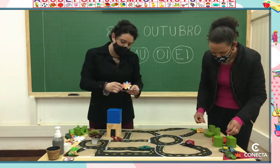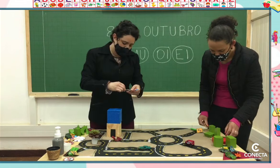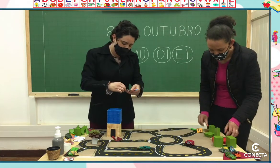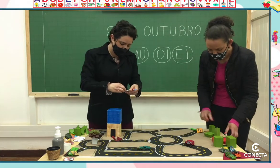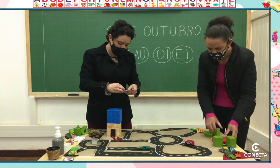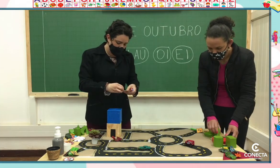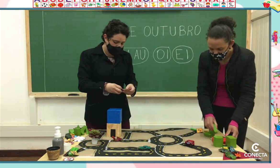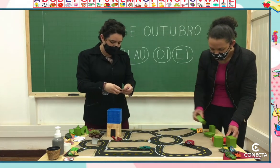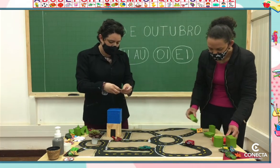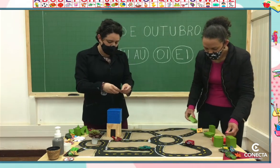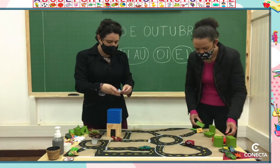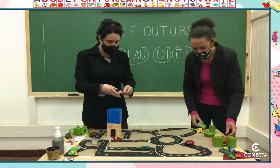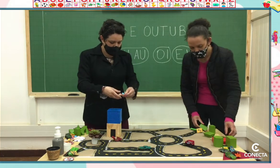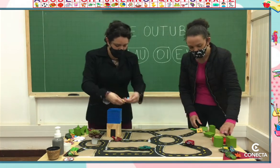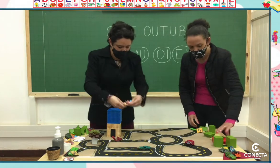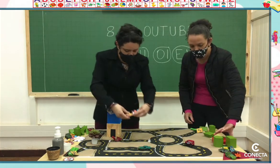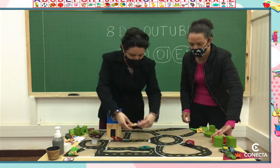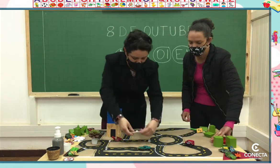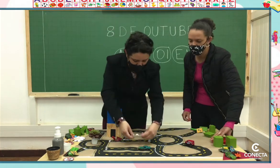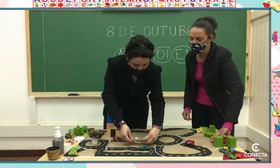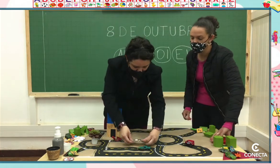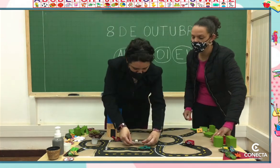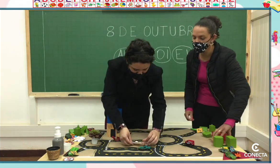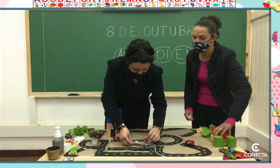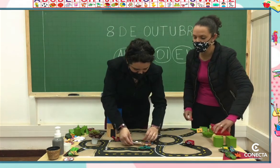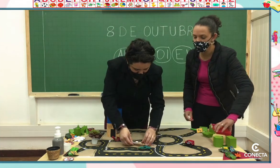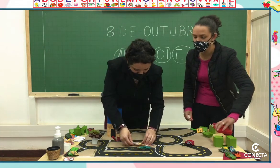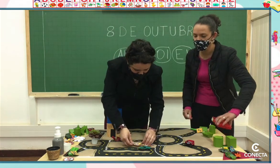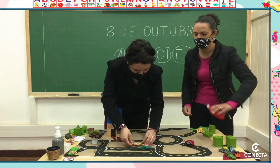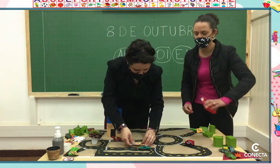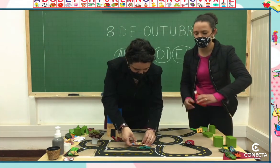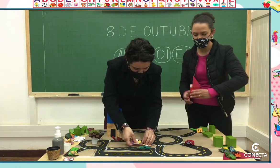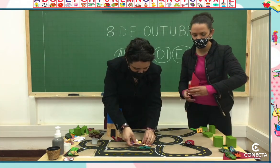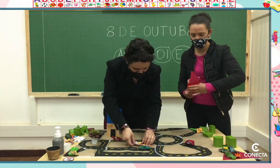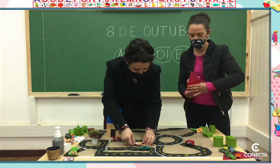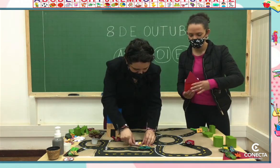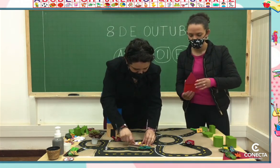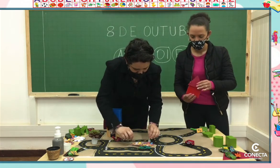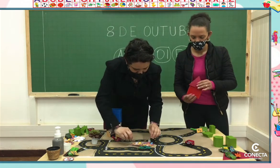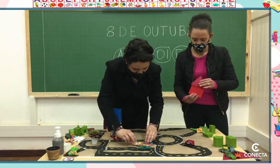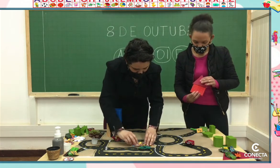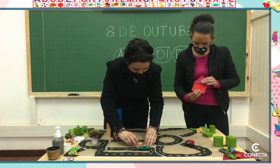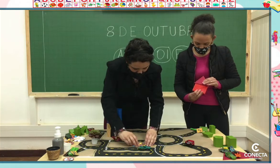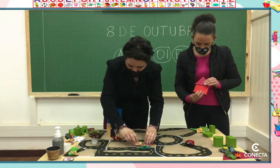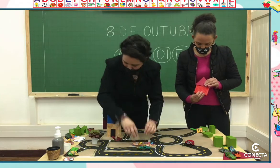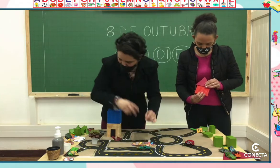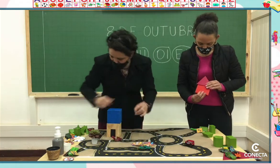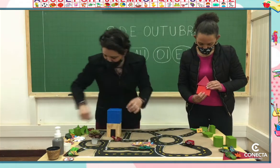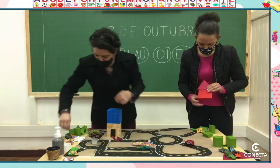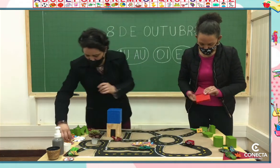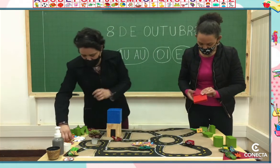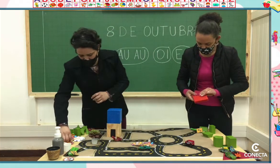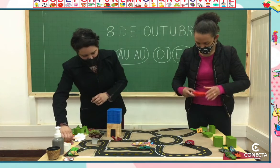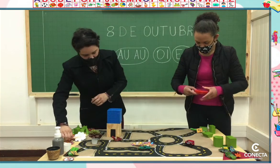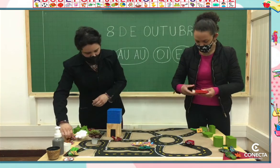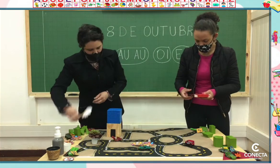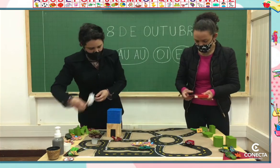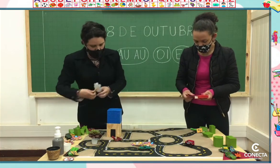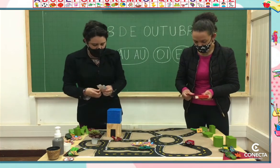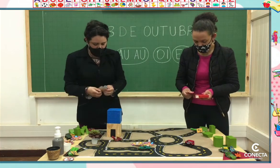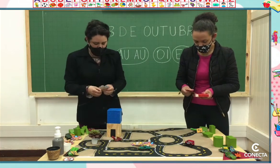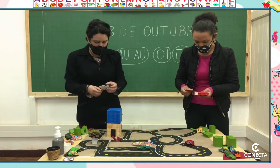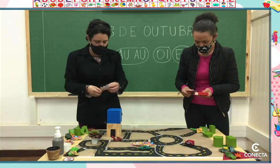Nas cidades também tem canteiro, né? Sim, para deixar mais bonita a cidade, né, professora Lilian? Isso mesmo. Vou colocar a